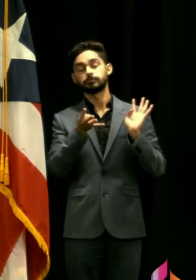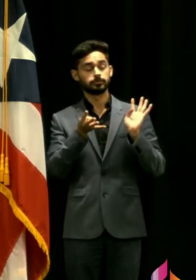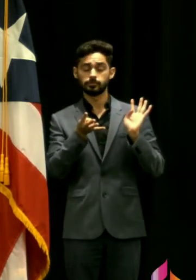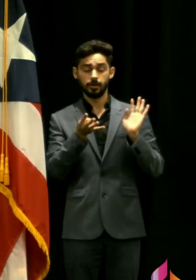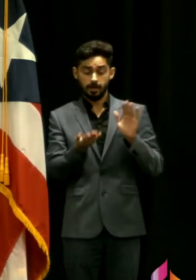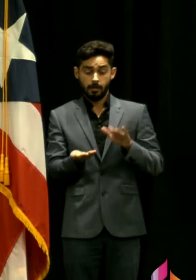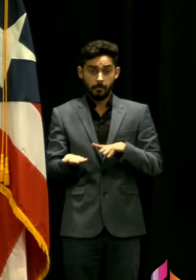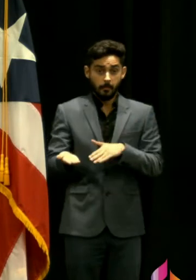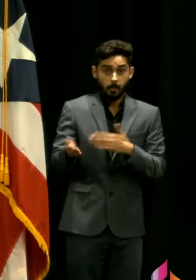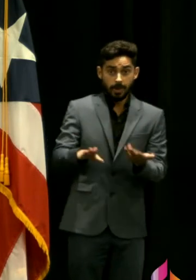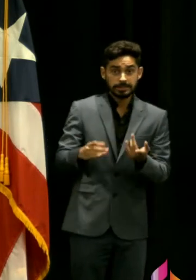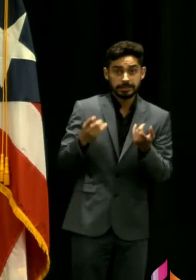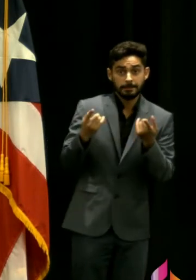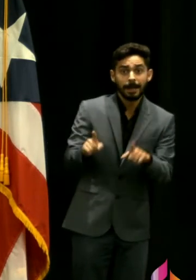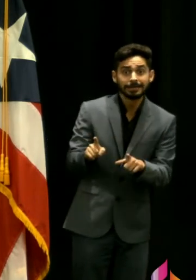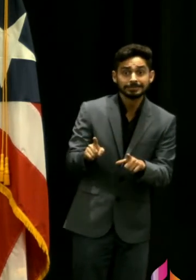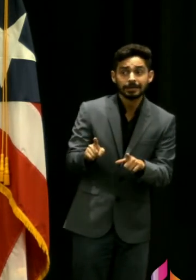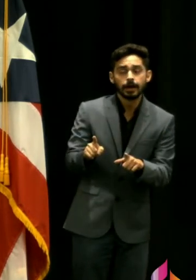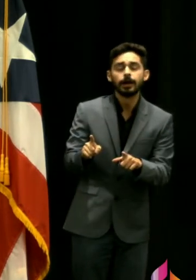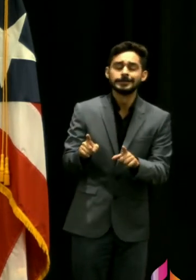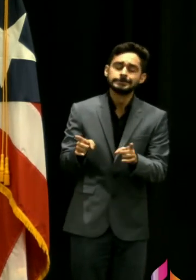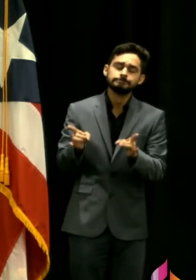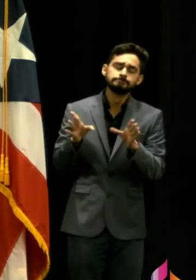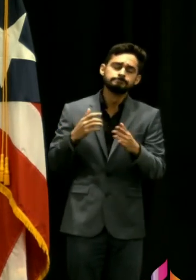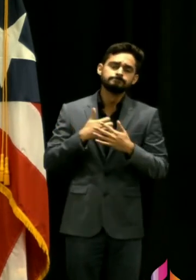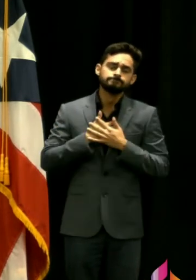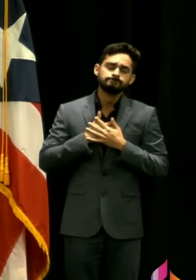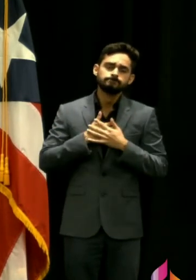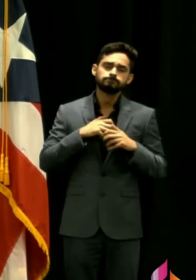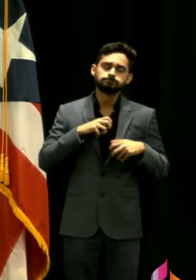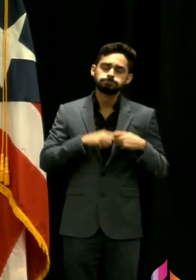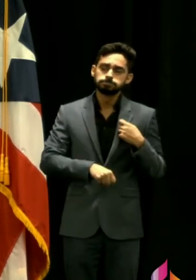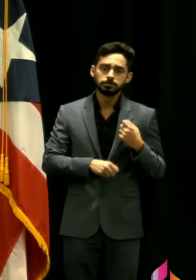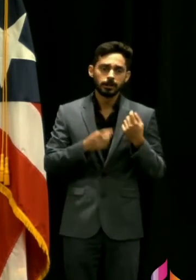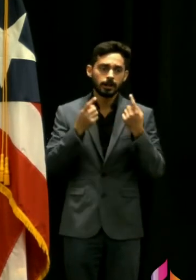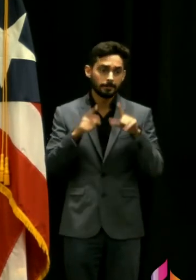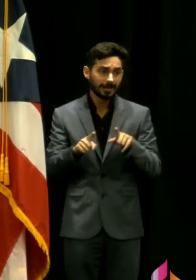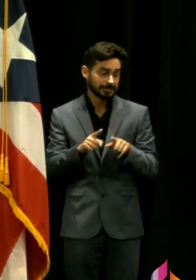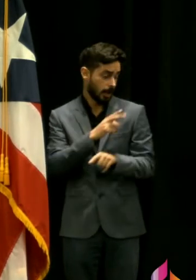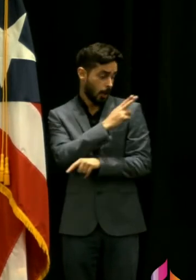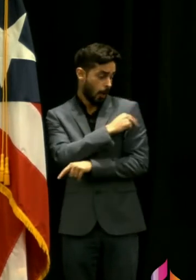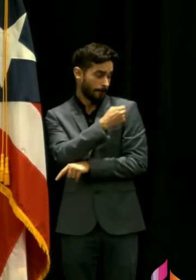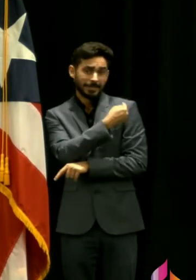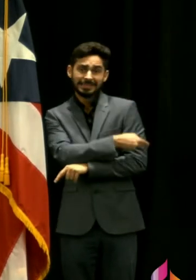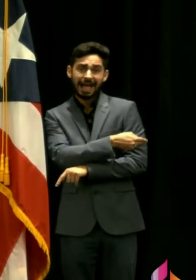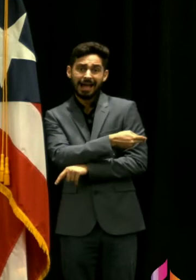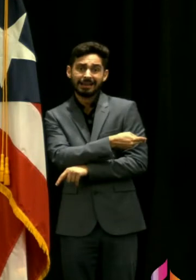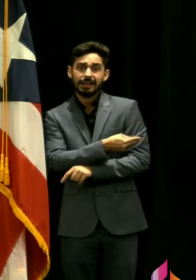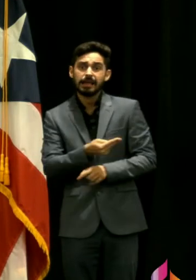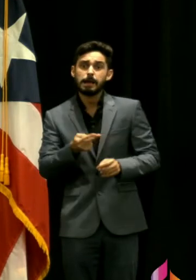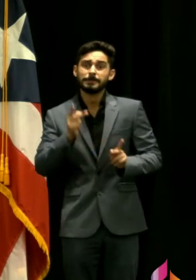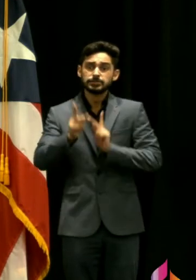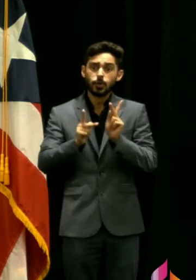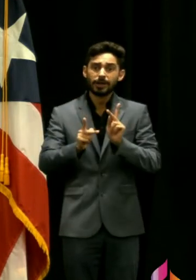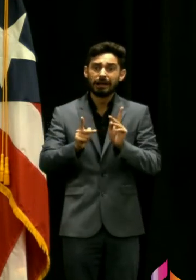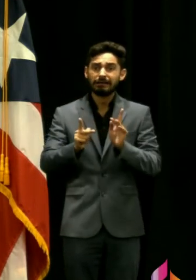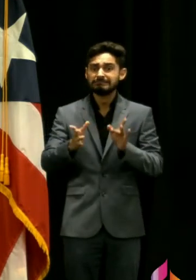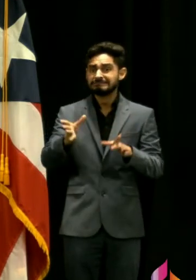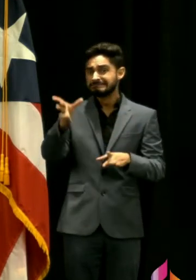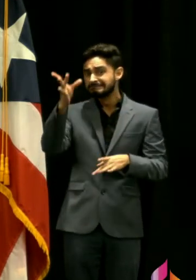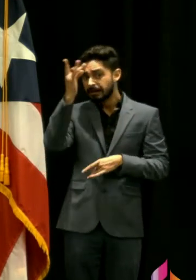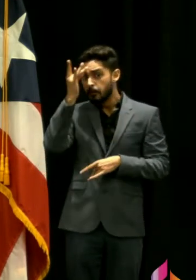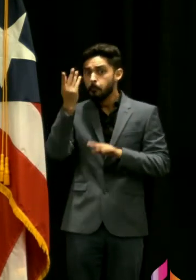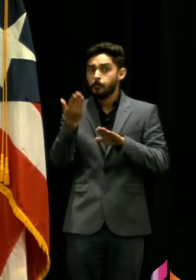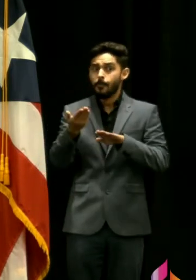lo que vemos es que la inmensa mayoría de los fallecimientos y de las hospitalizaciones son personas no vacunadas a los mismos que les estamos llevando el